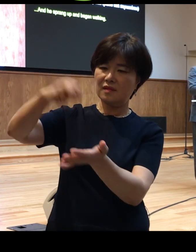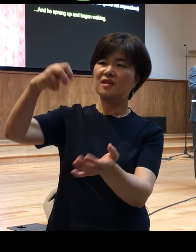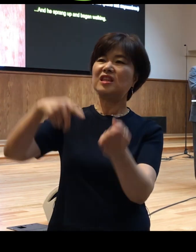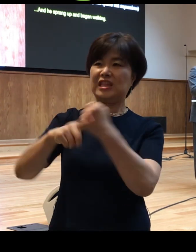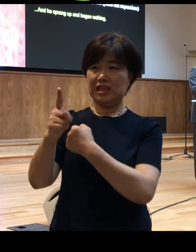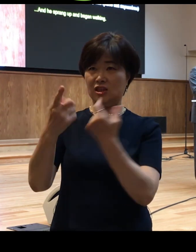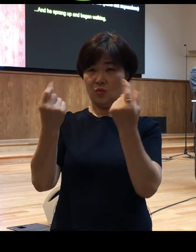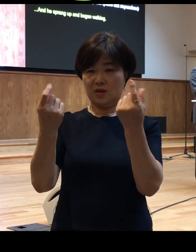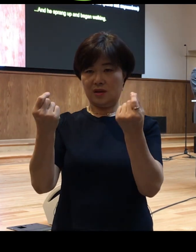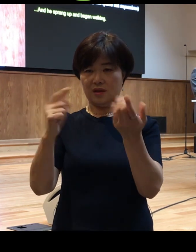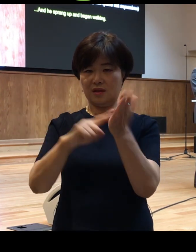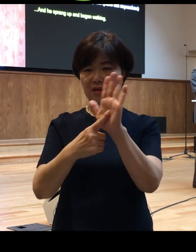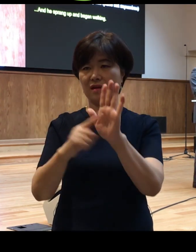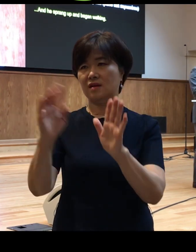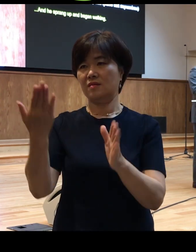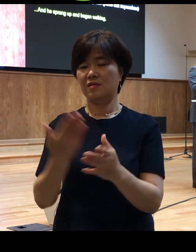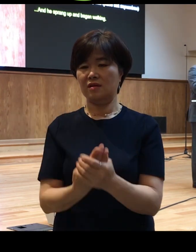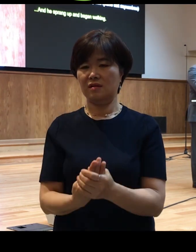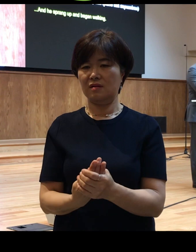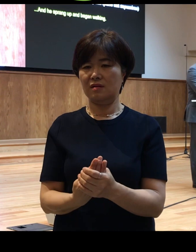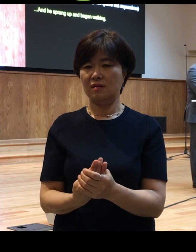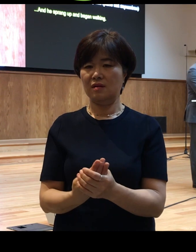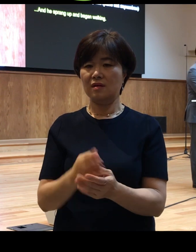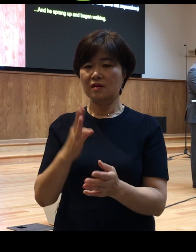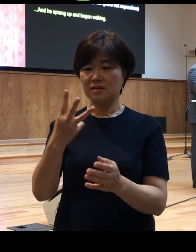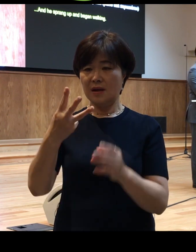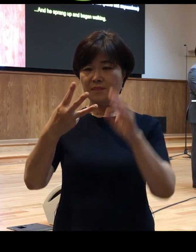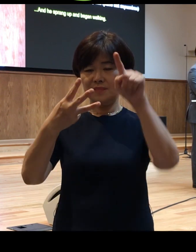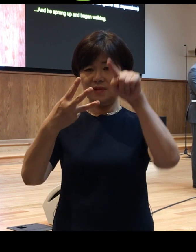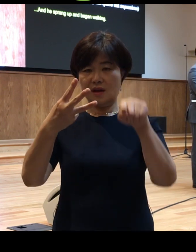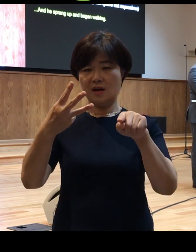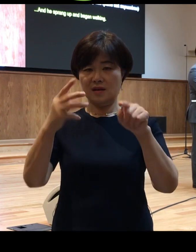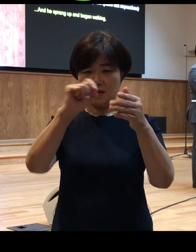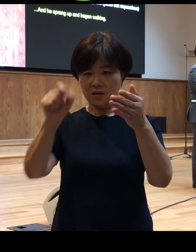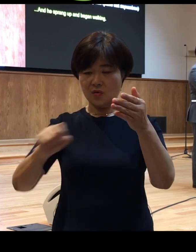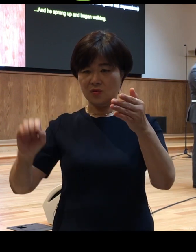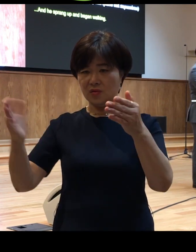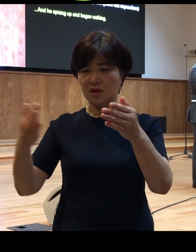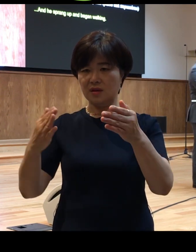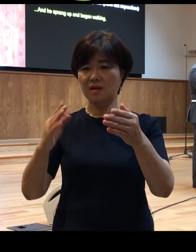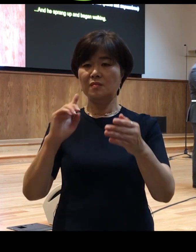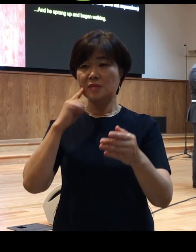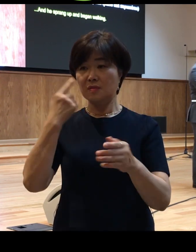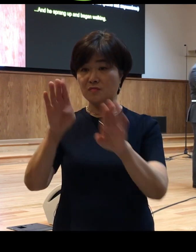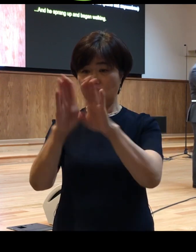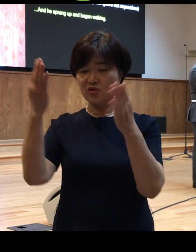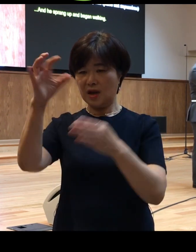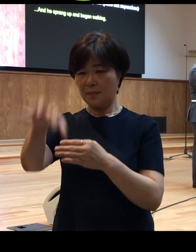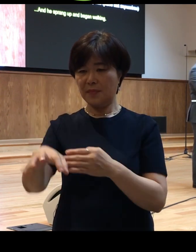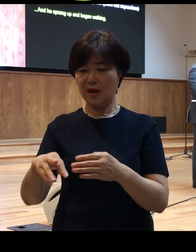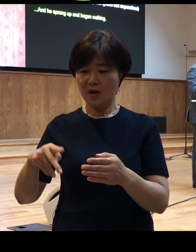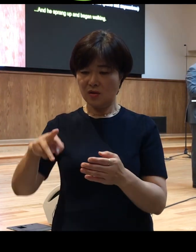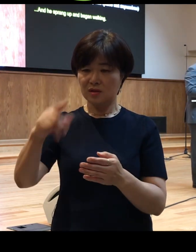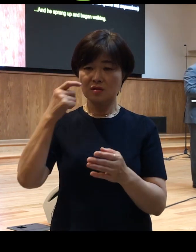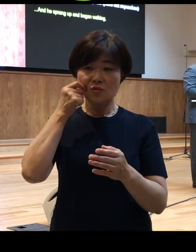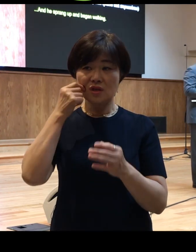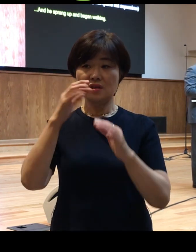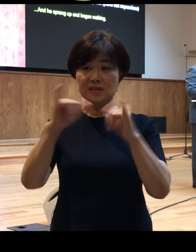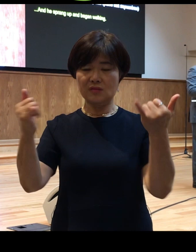표현한 것인데요 3장에 기록된 성전 미문 앞에 걷지 못하던 자와 마찬가지로 이